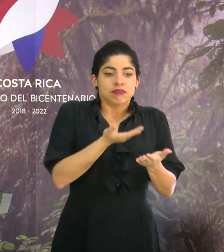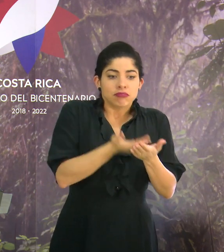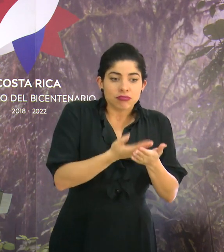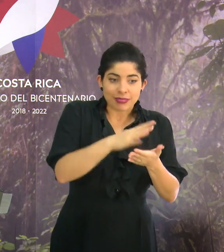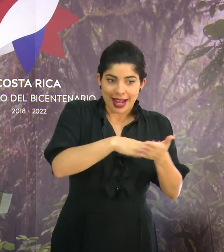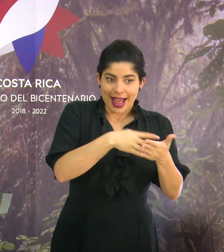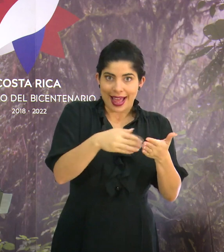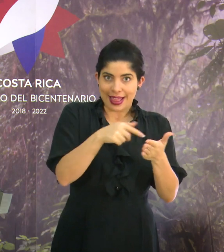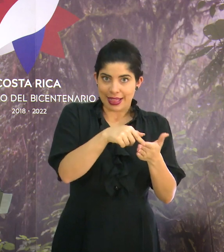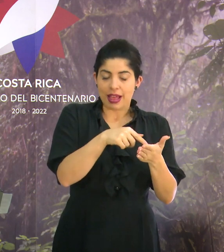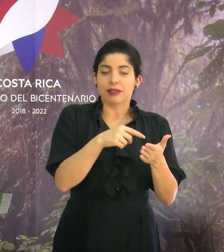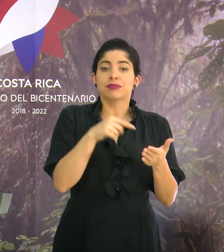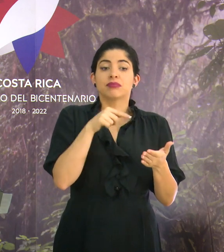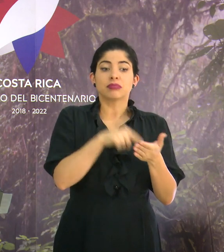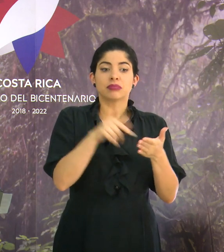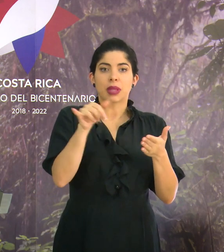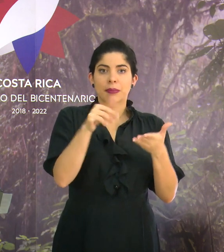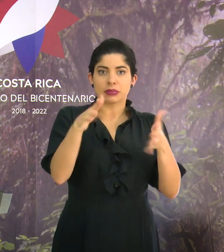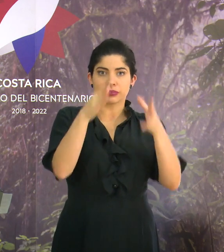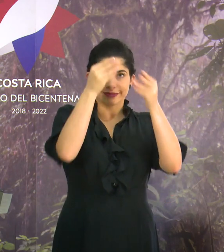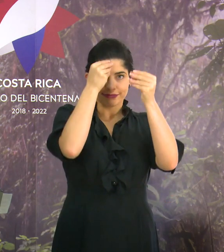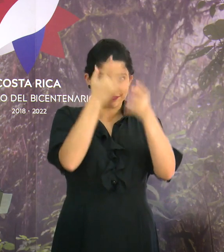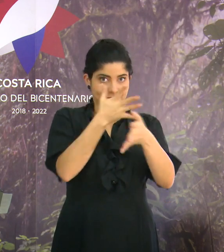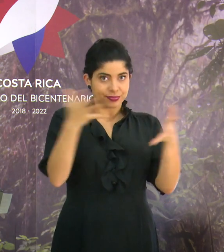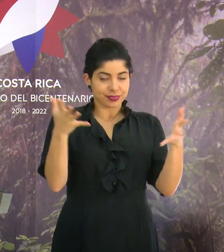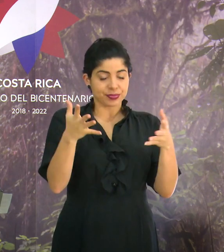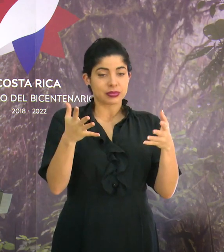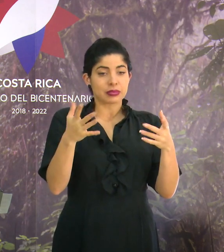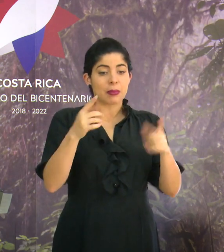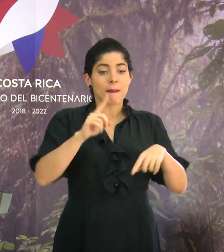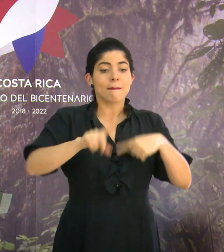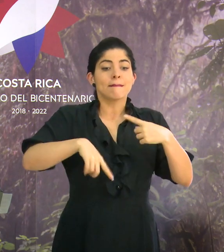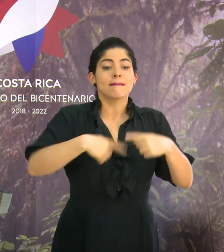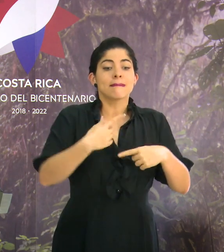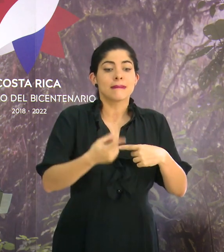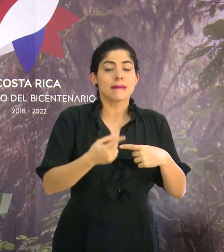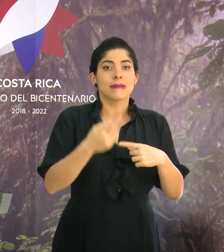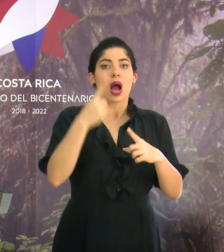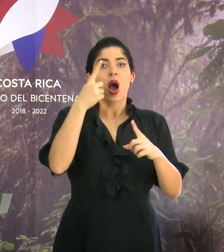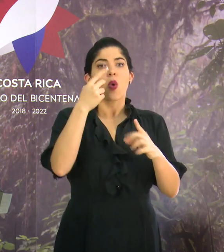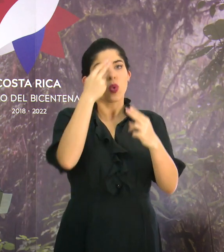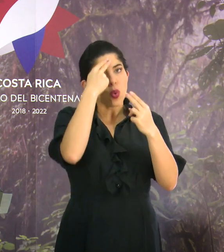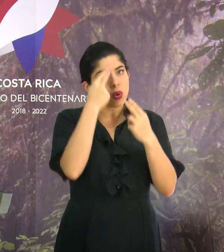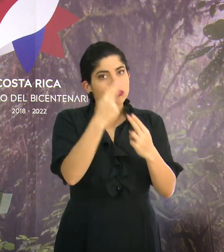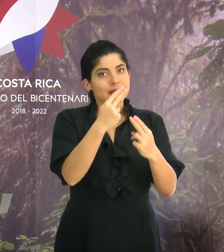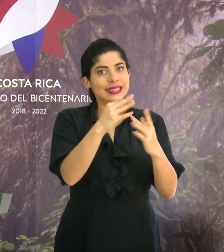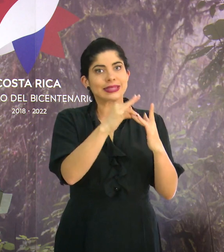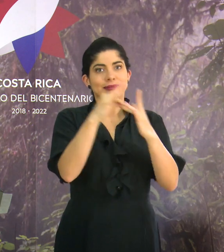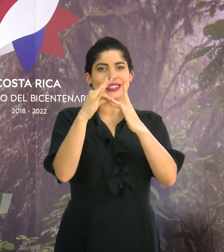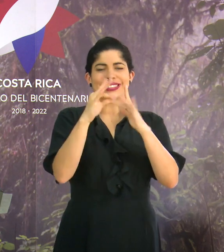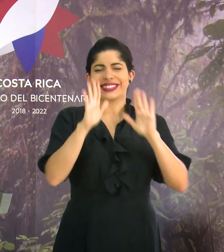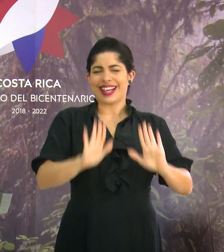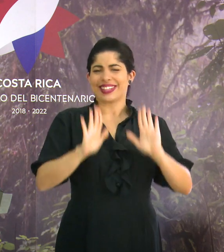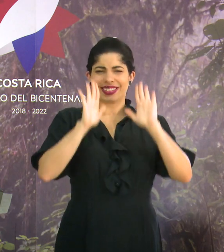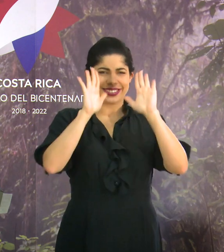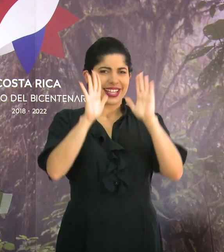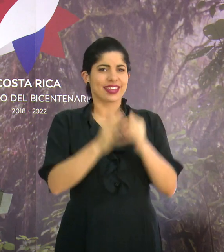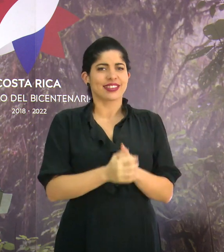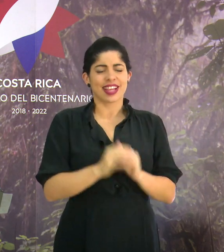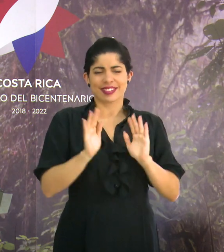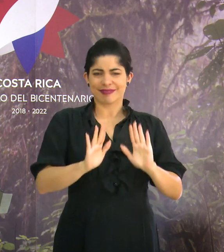la agenda y se anunció que vamos a tener un dedicado especial extraordinario,